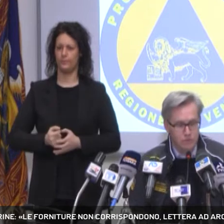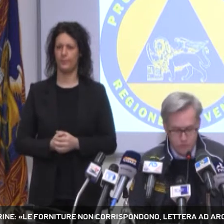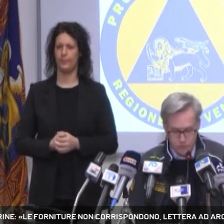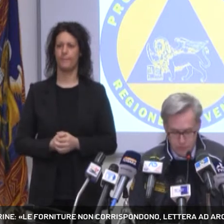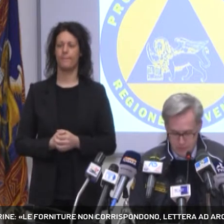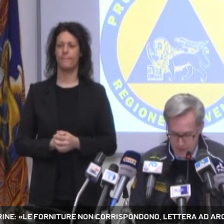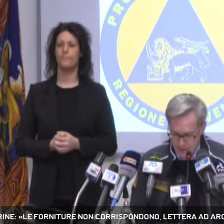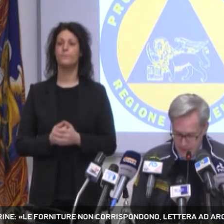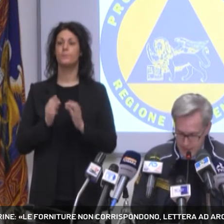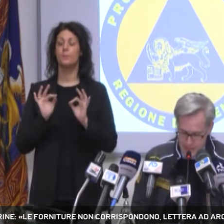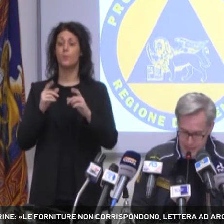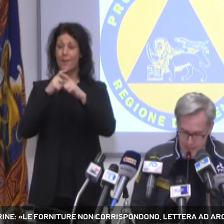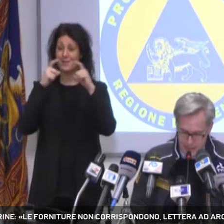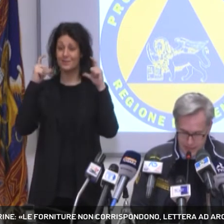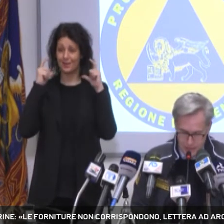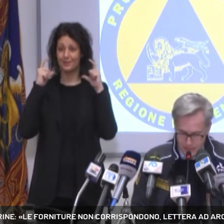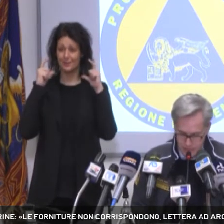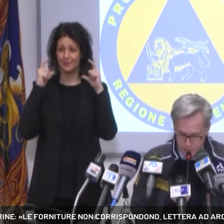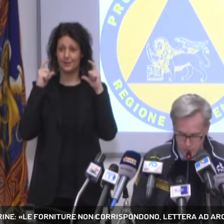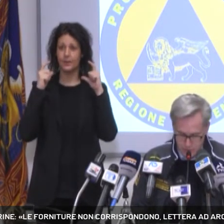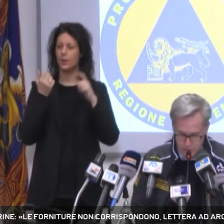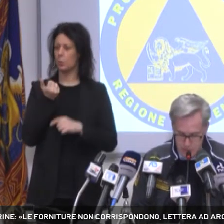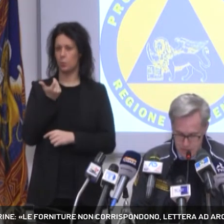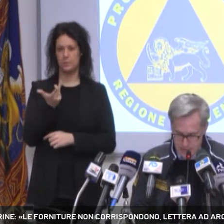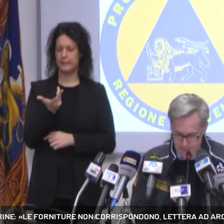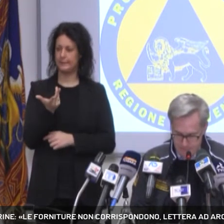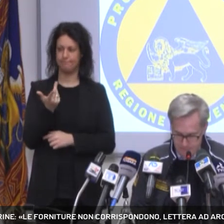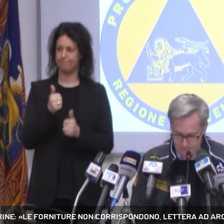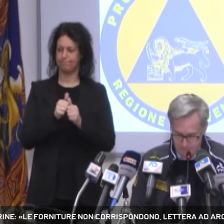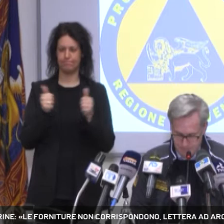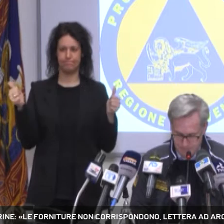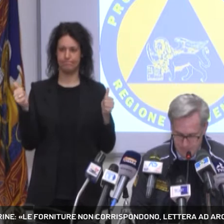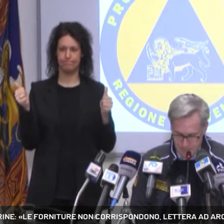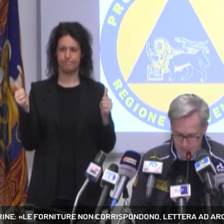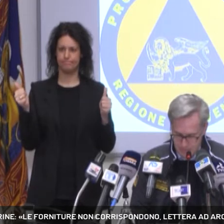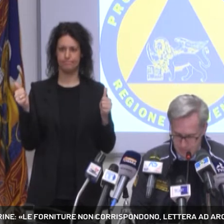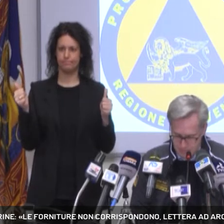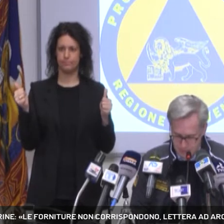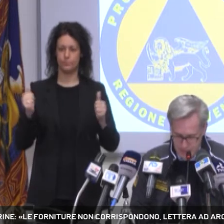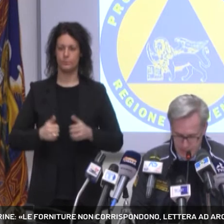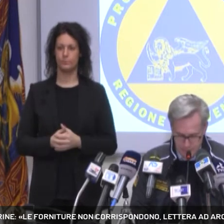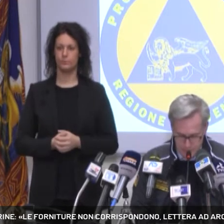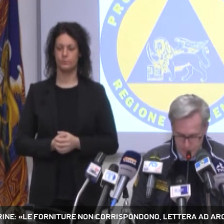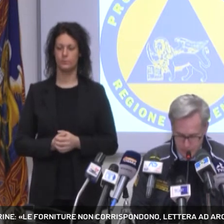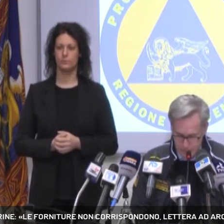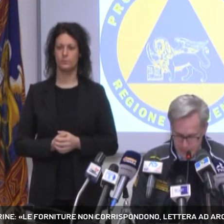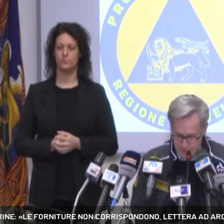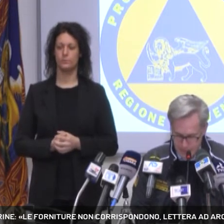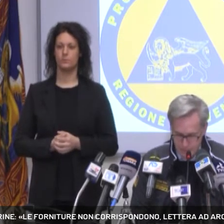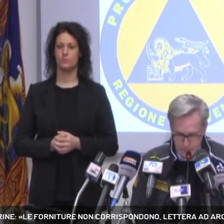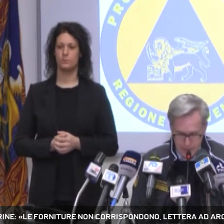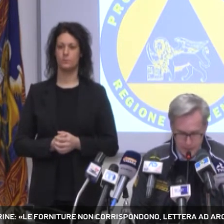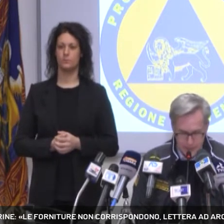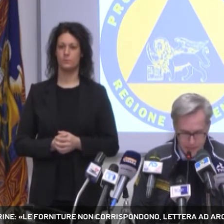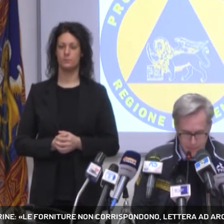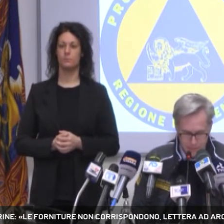Sulle mascherine i numeri non tornano sia per quanto riguarda